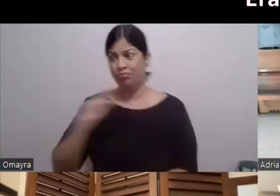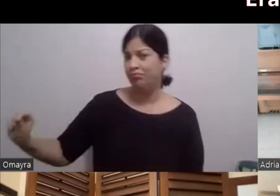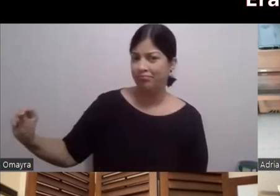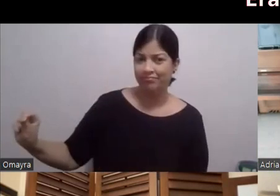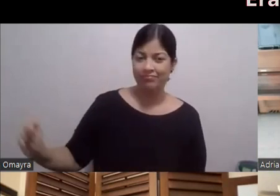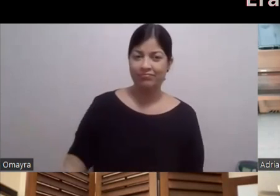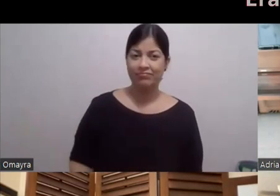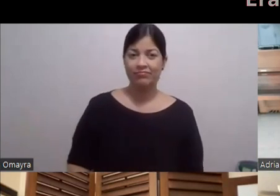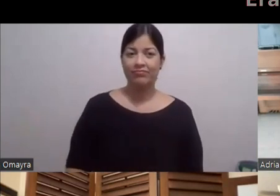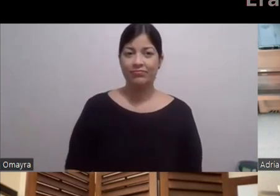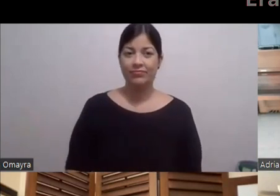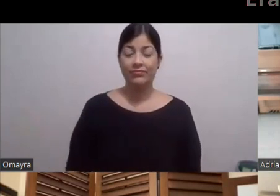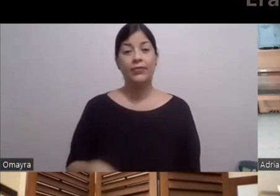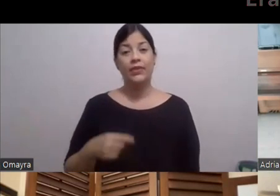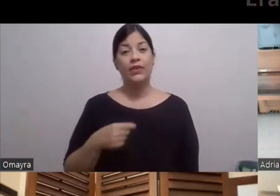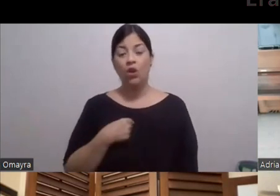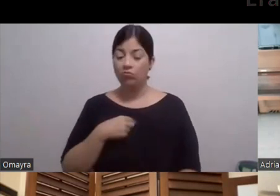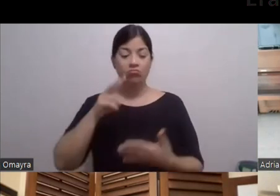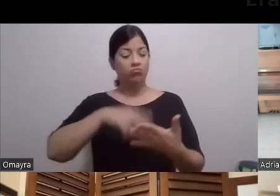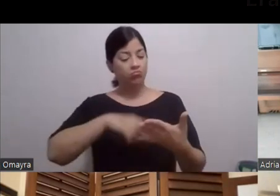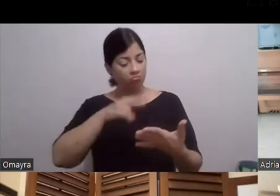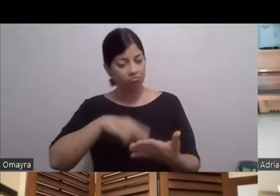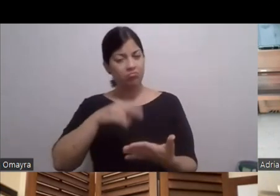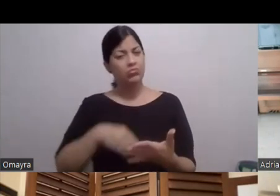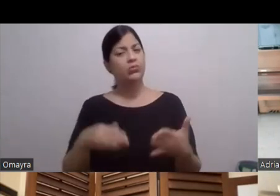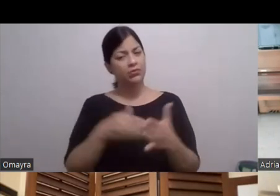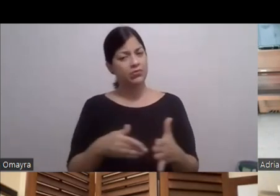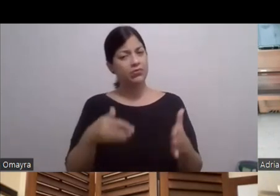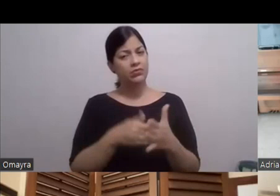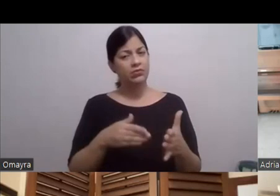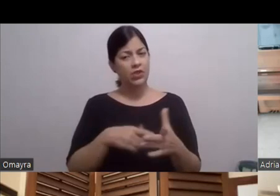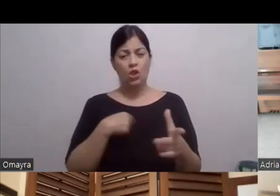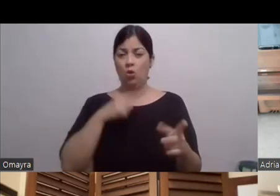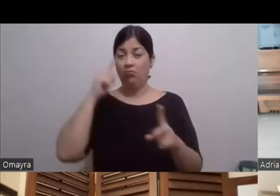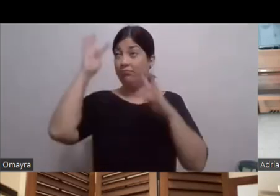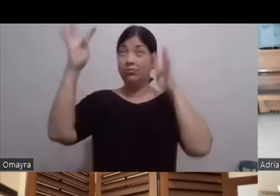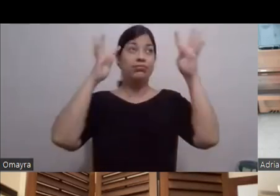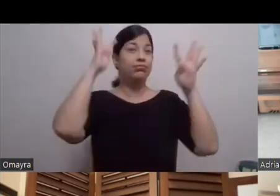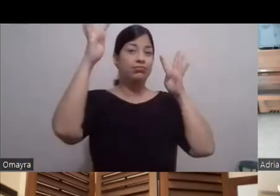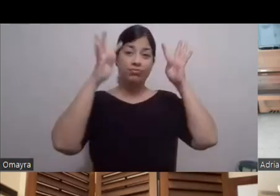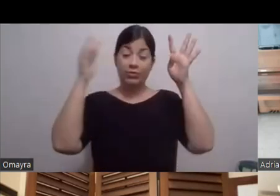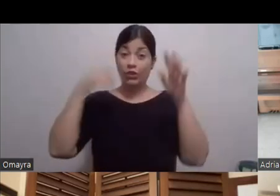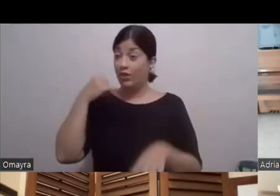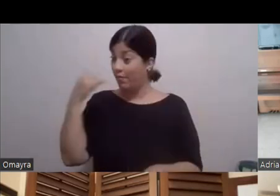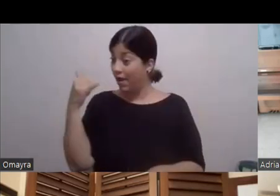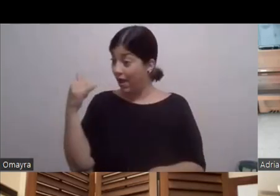seguía leyendo las escenas Y leyendo las escenas Y leyendo las escenas A mí se me ocurrían cosas Y yo llamaba A Ray Ray Tal y tal cosa Y Ray una me decía